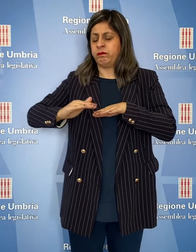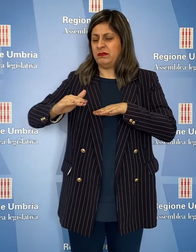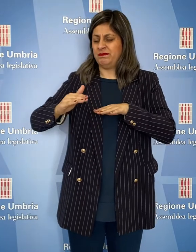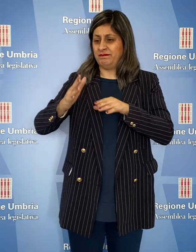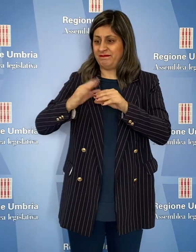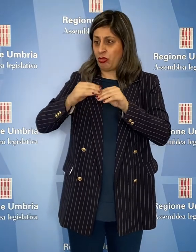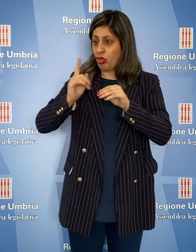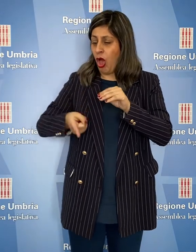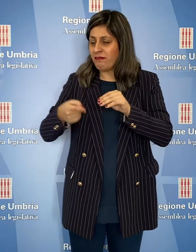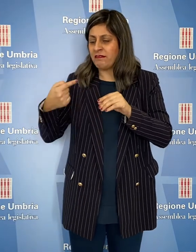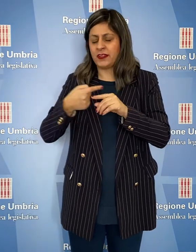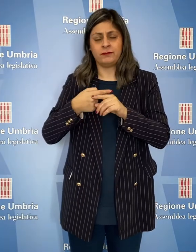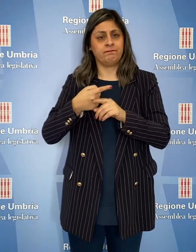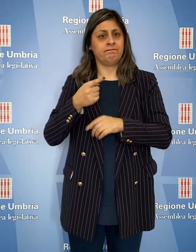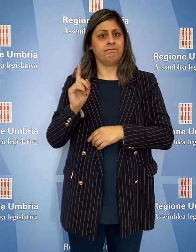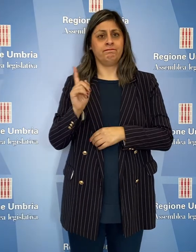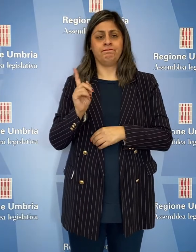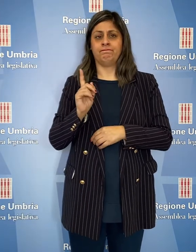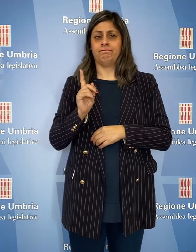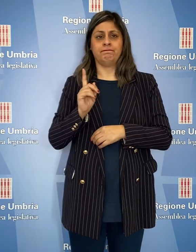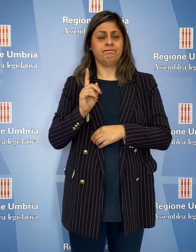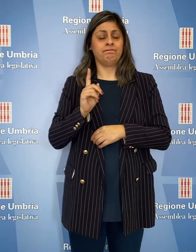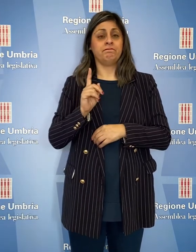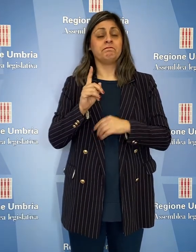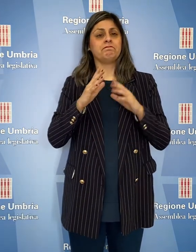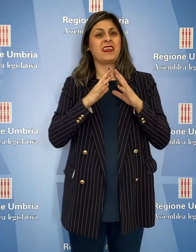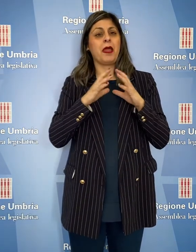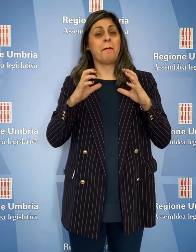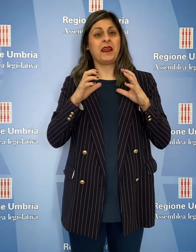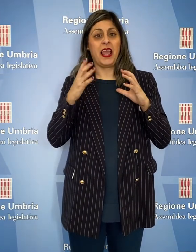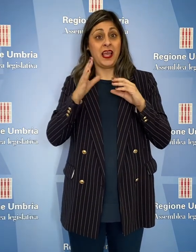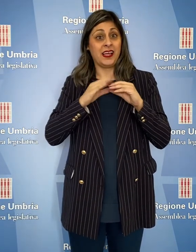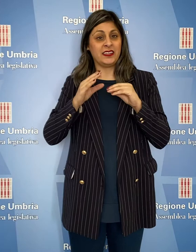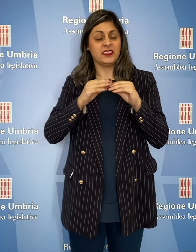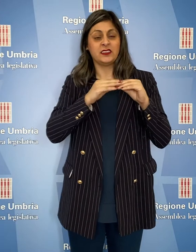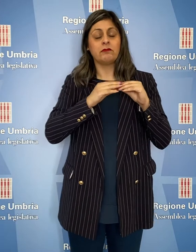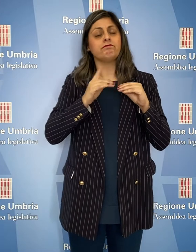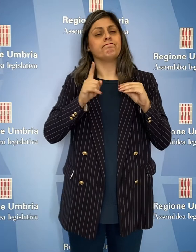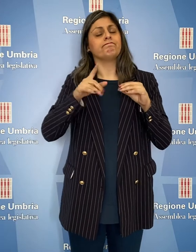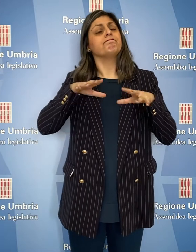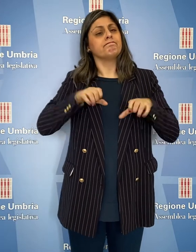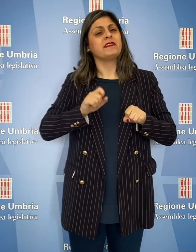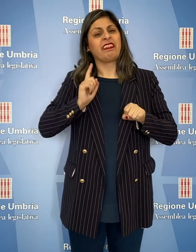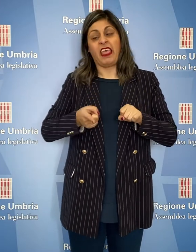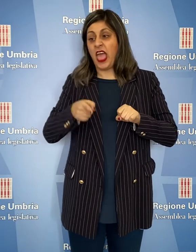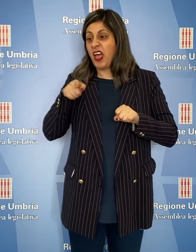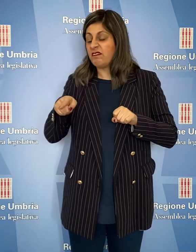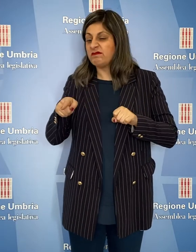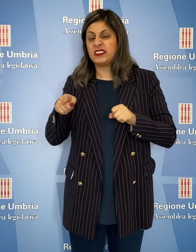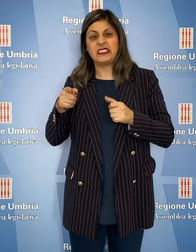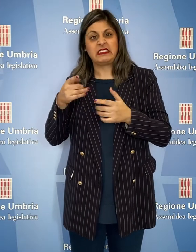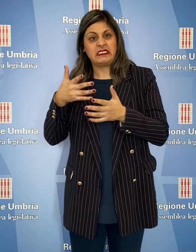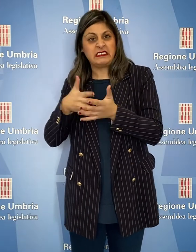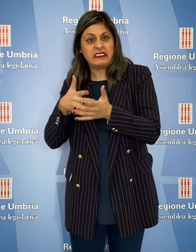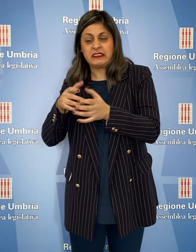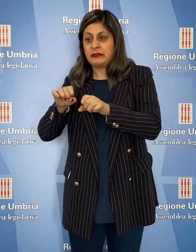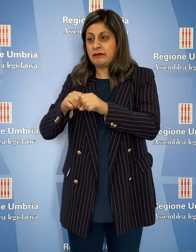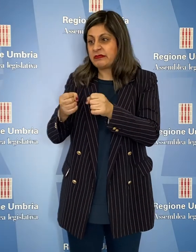difformità di realizzazione. L'impresa esecutrice si è impegnata al rifacimento dei tratti